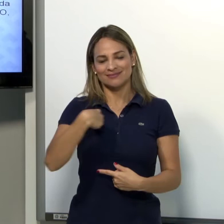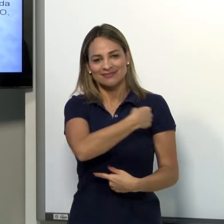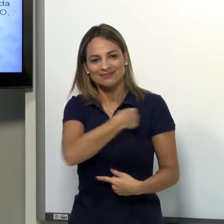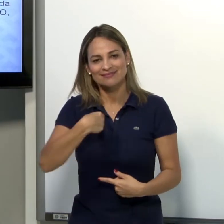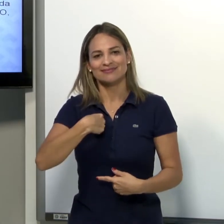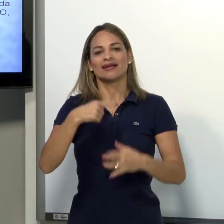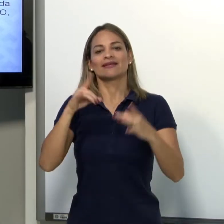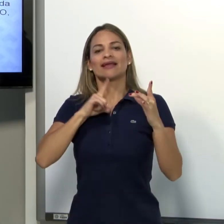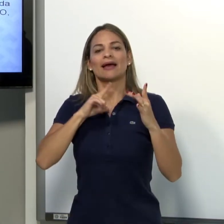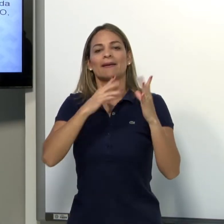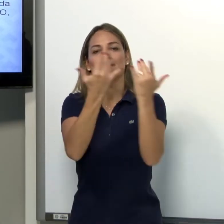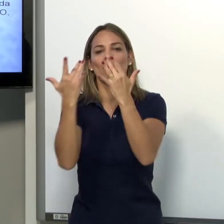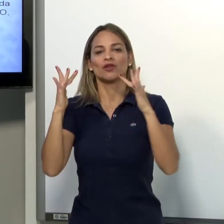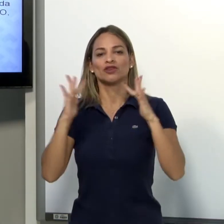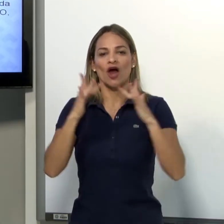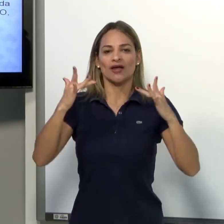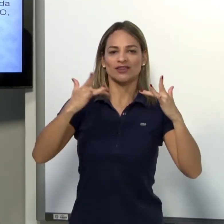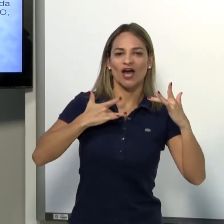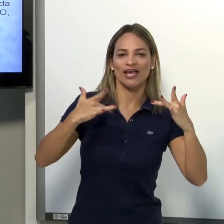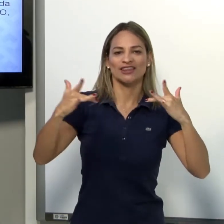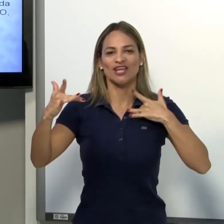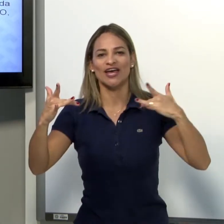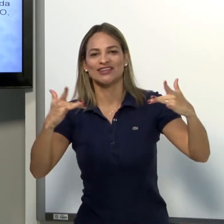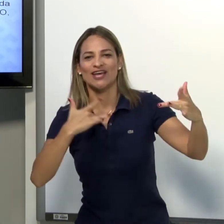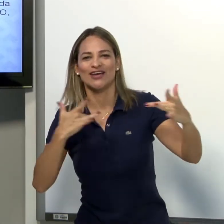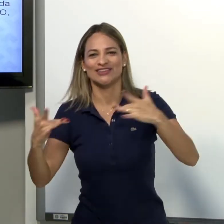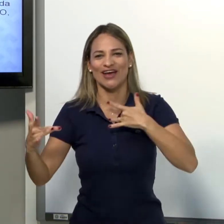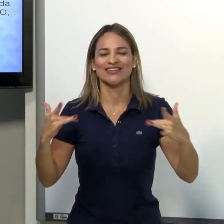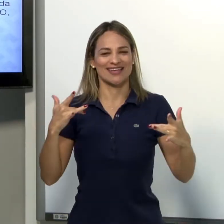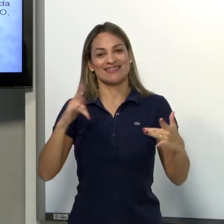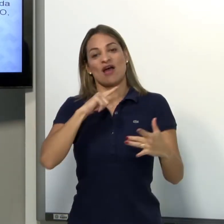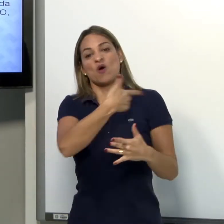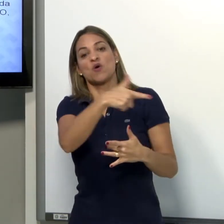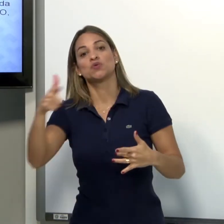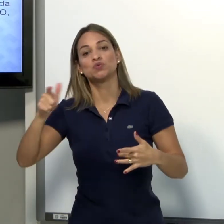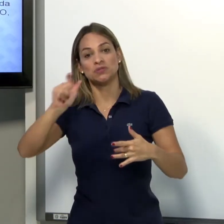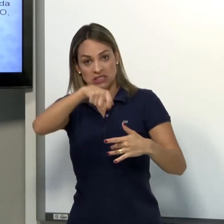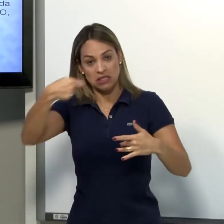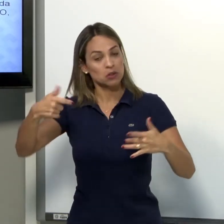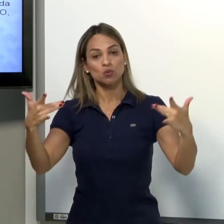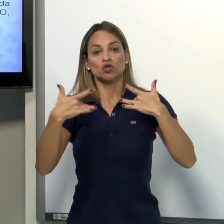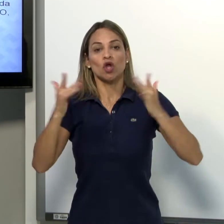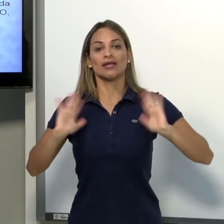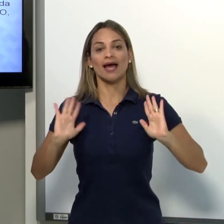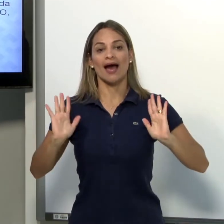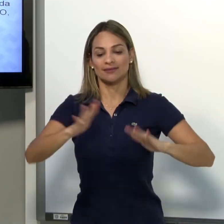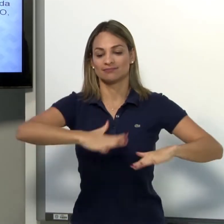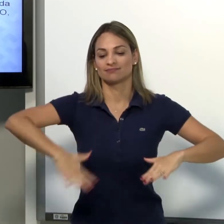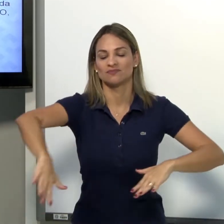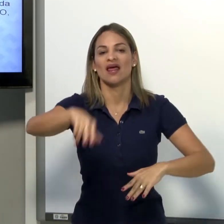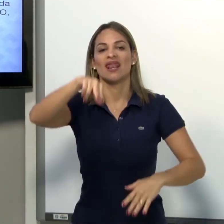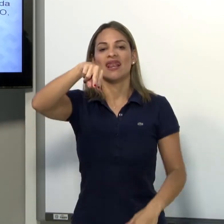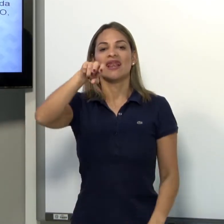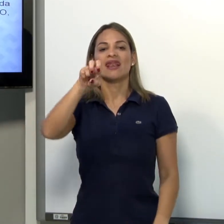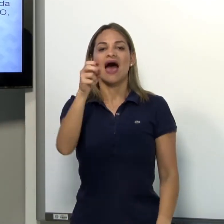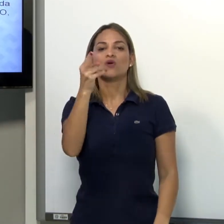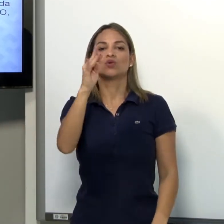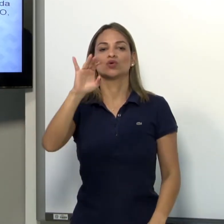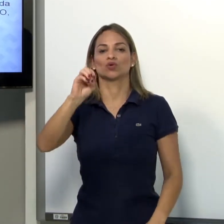pontos de articulação? É onde a mão toca, se ela toca em alguma parte do corpo ou se ela não toca. Aí sim